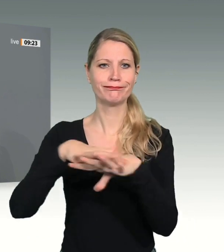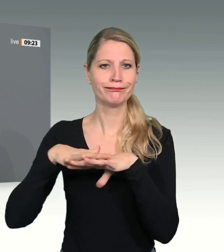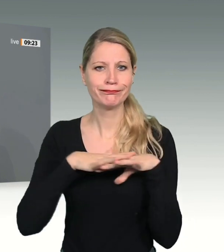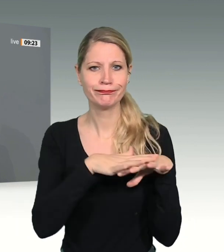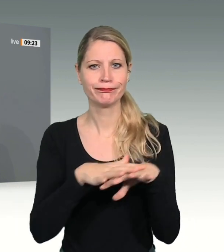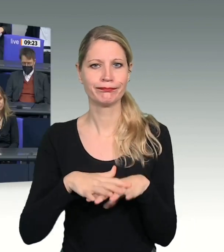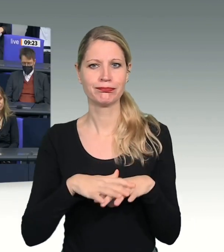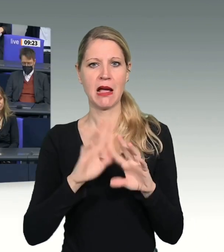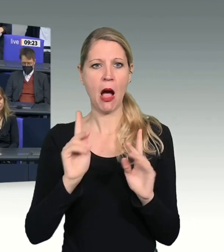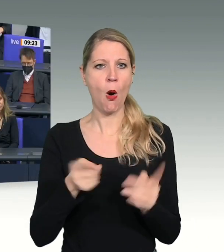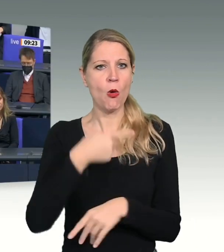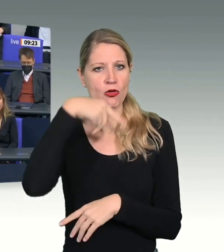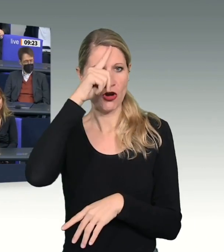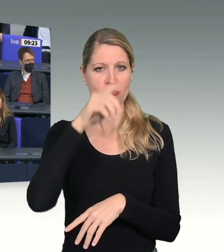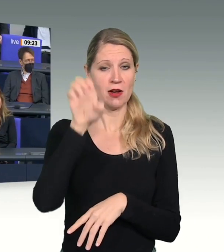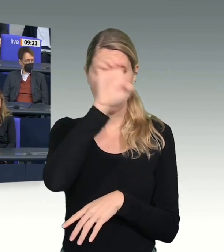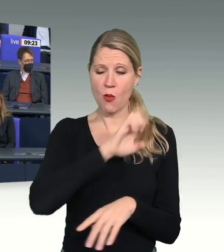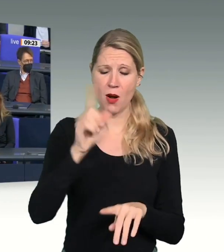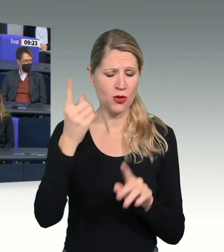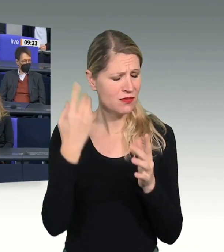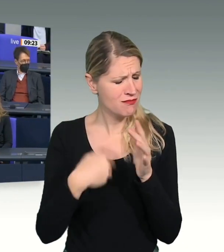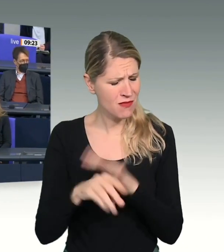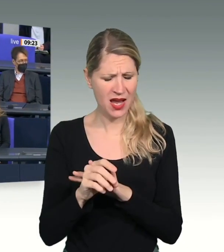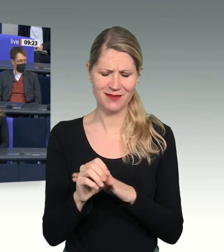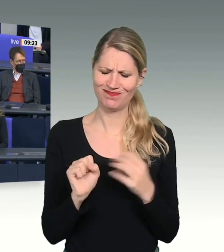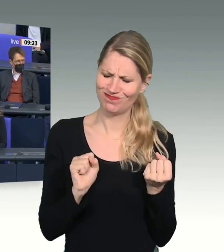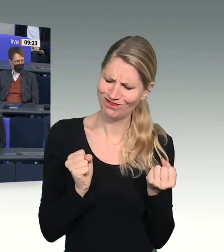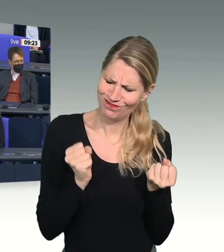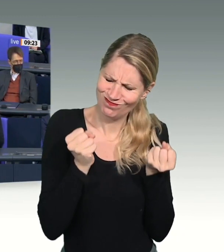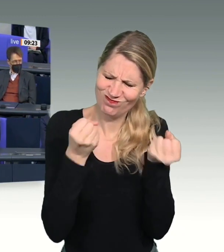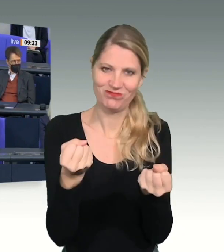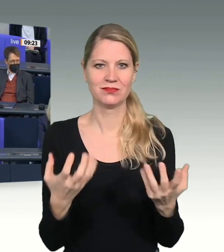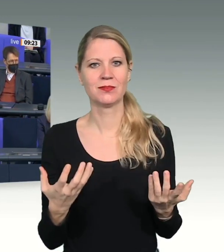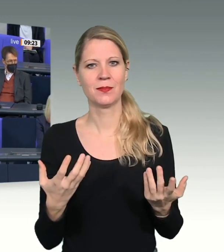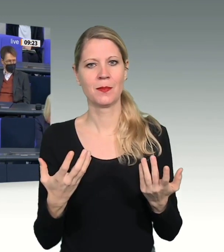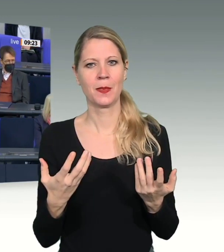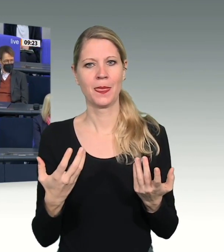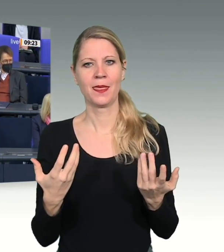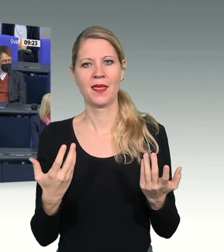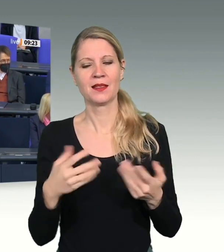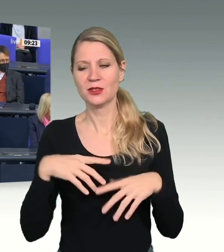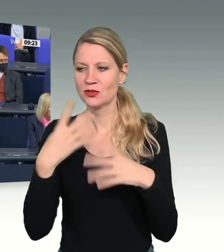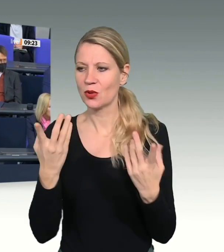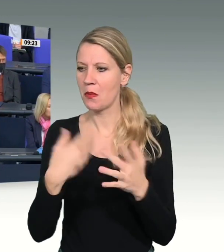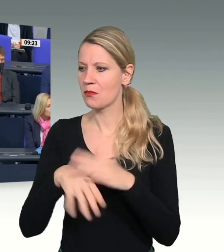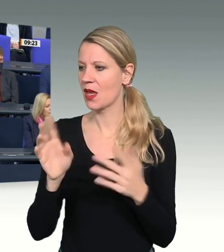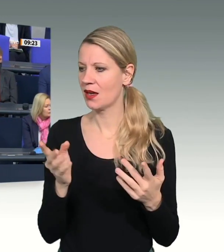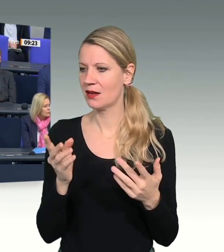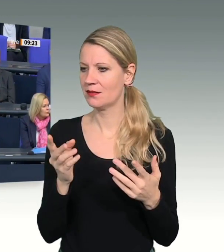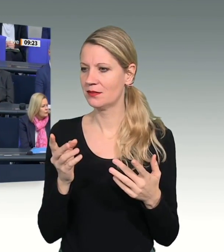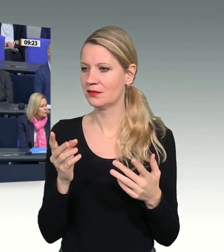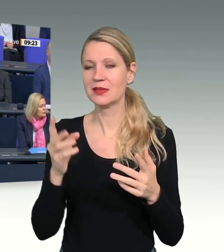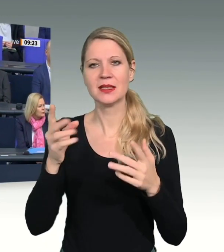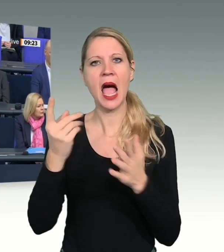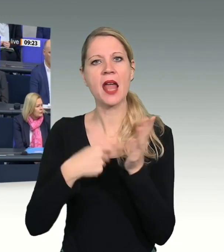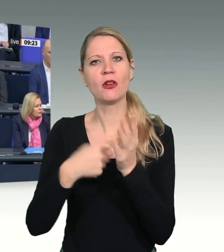wollen. Vielleicht müssen wir Deutsche auch aufpassen, dass wir nicht als Besserwisser, die